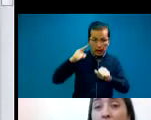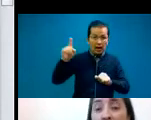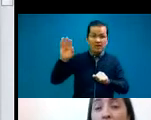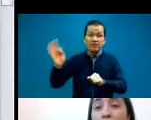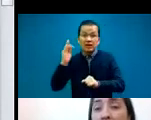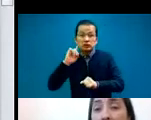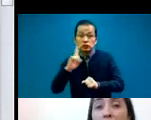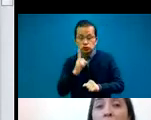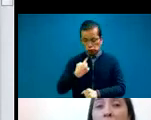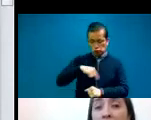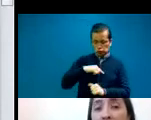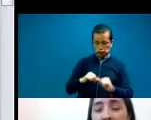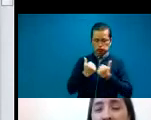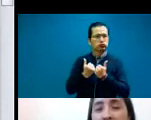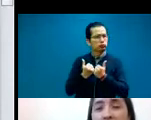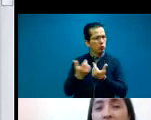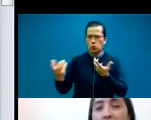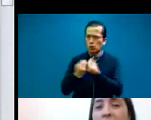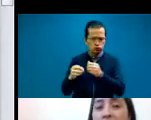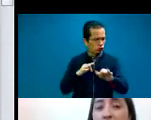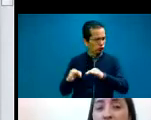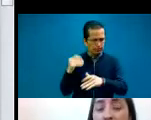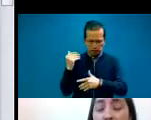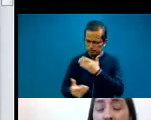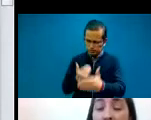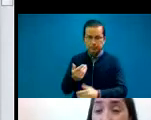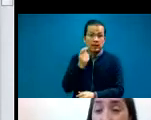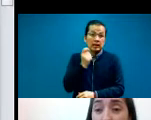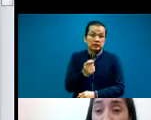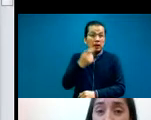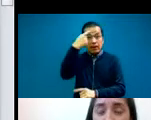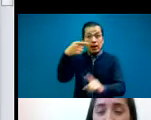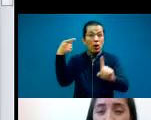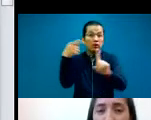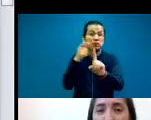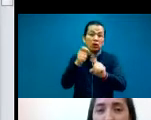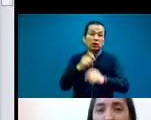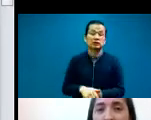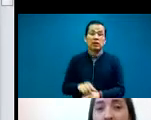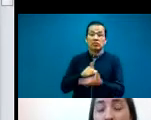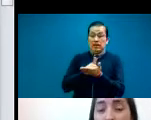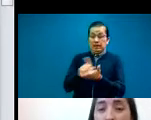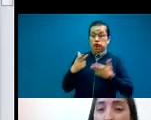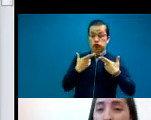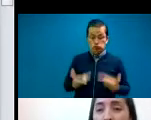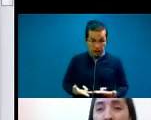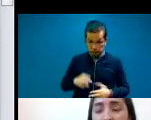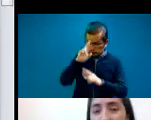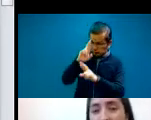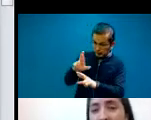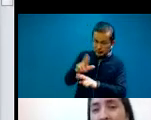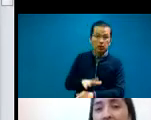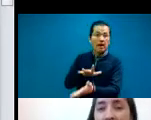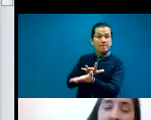con las cuales compartimos los valores en torno a los derechos humanos y el apoyo mutuo en